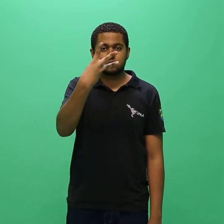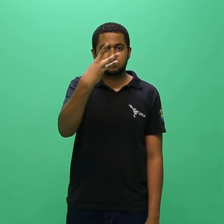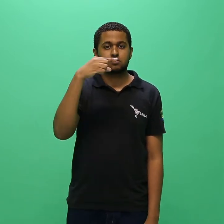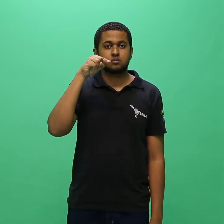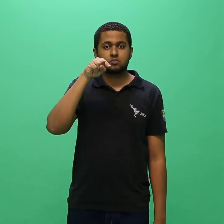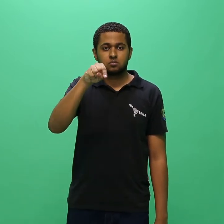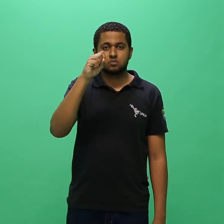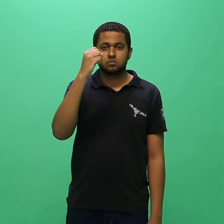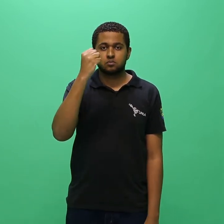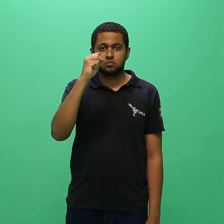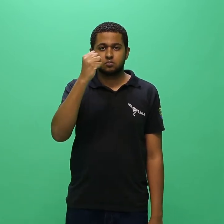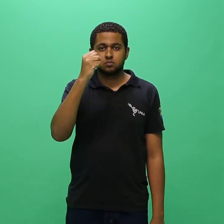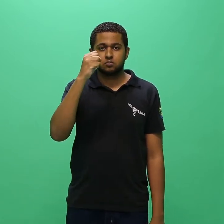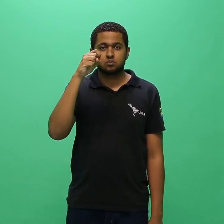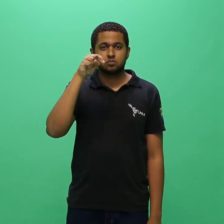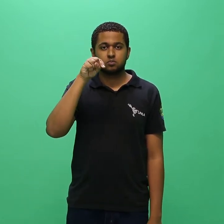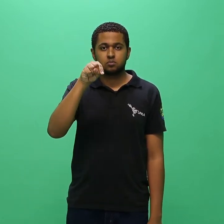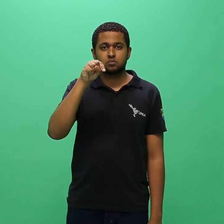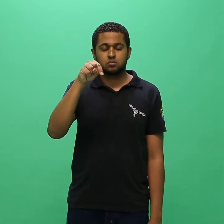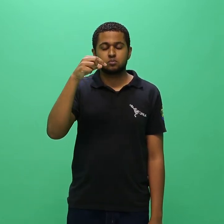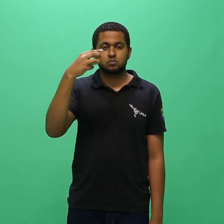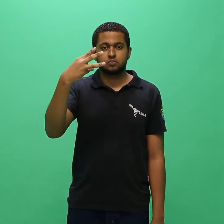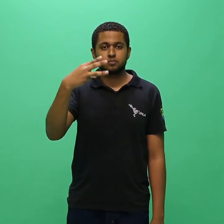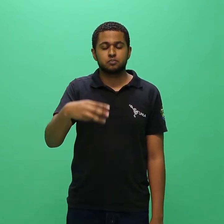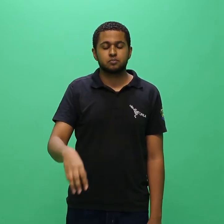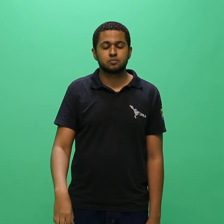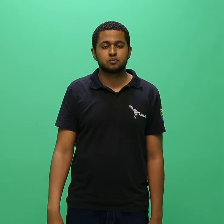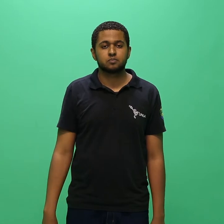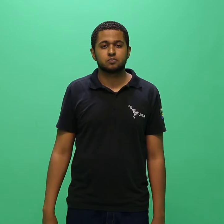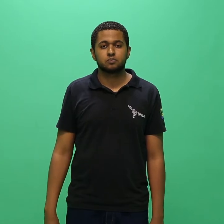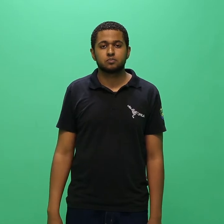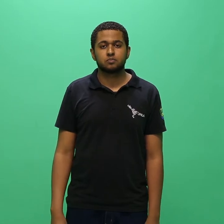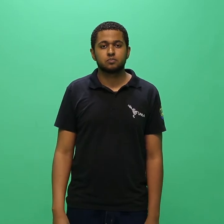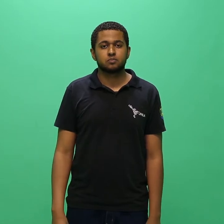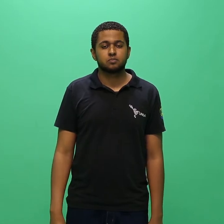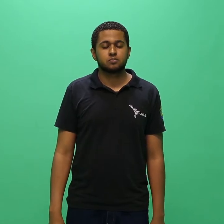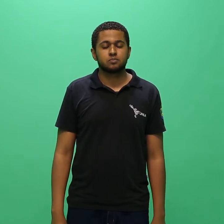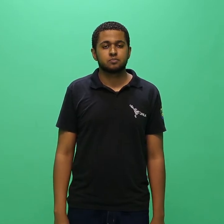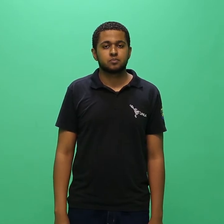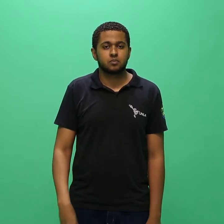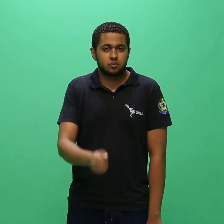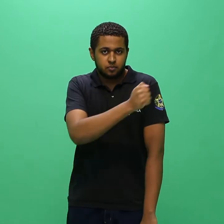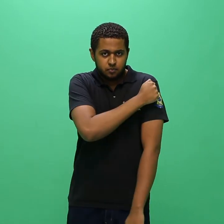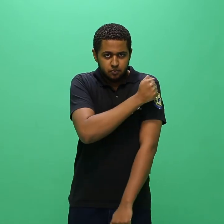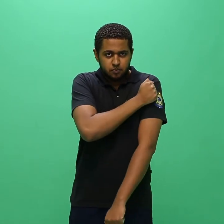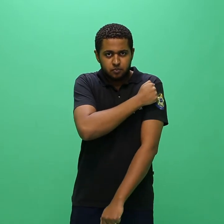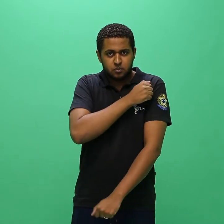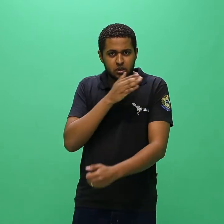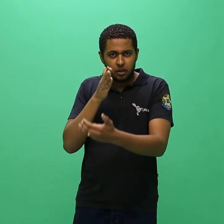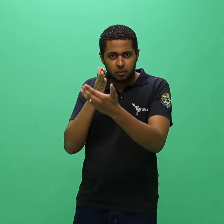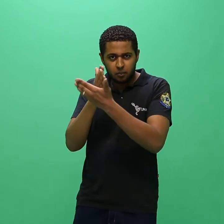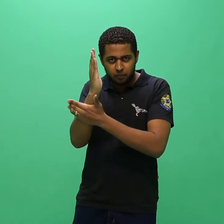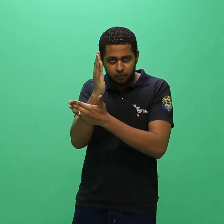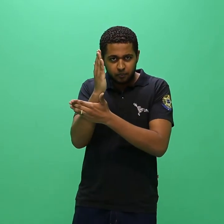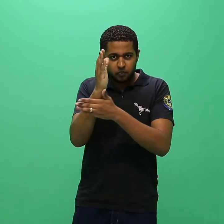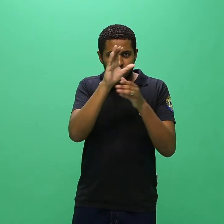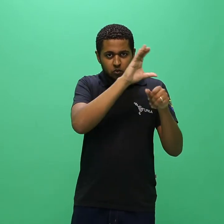3.8.3. Os discentes aprovados em reopção não